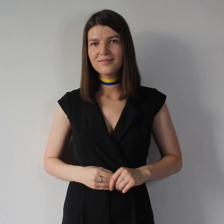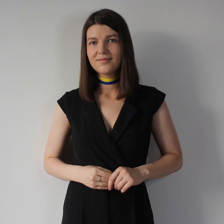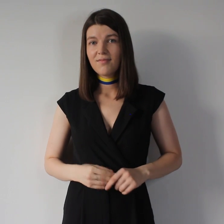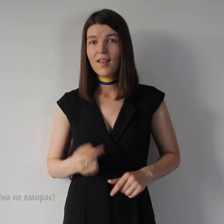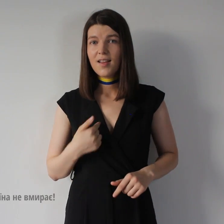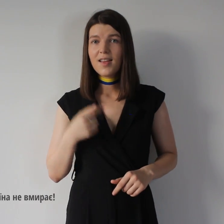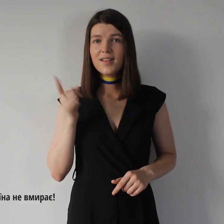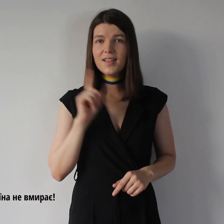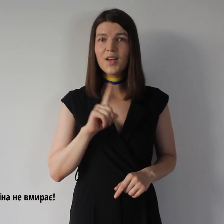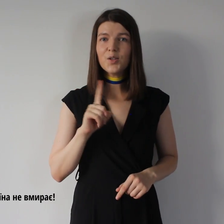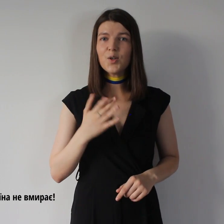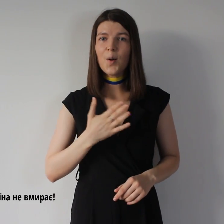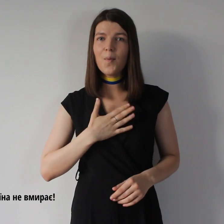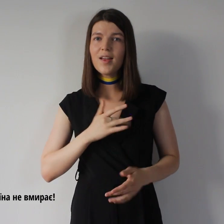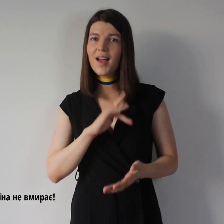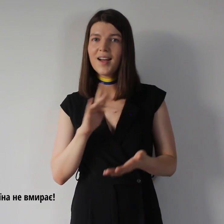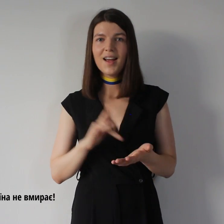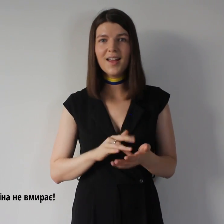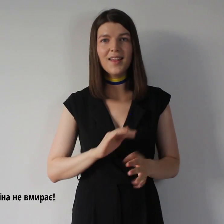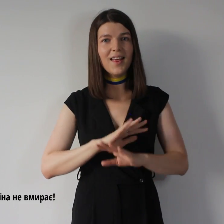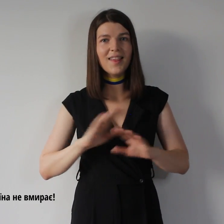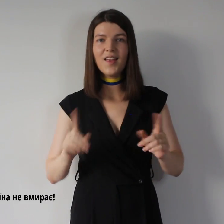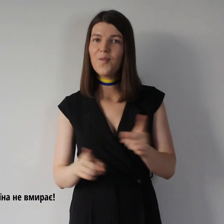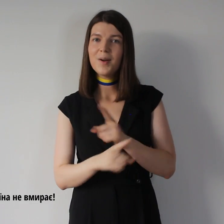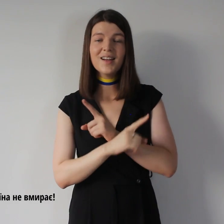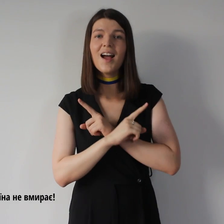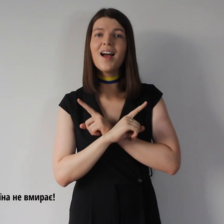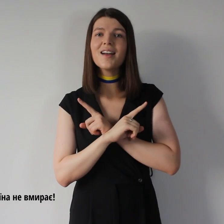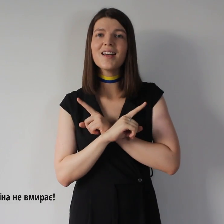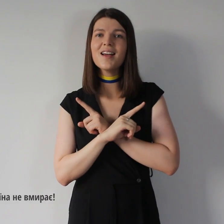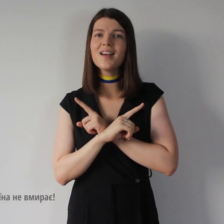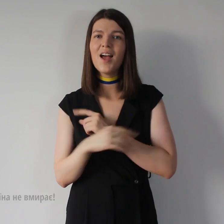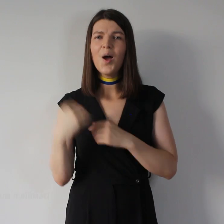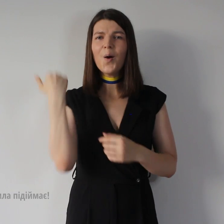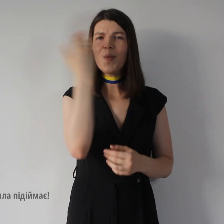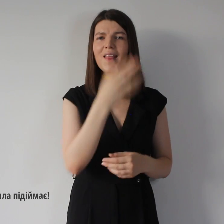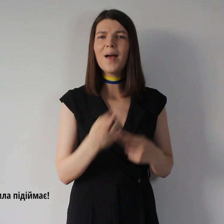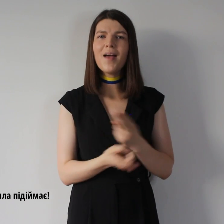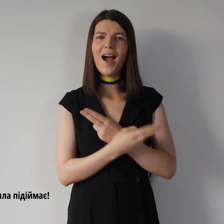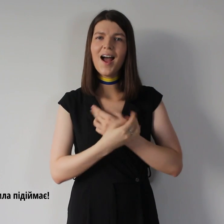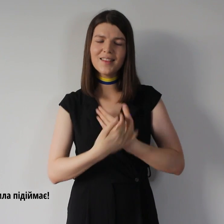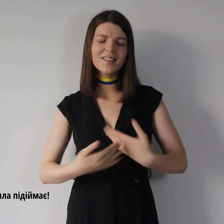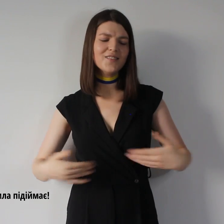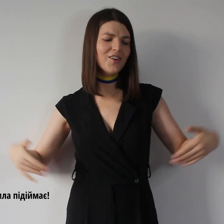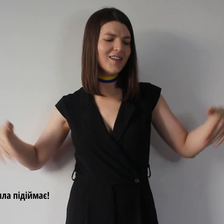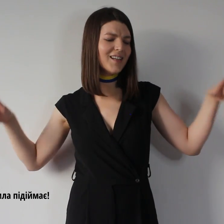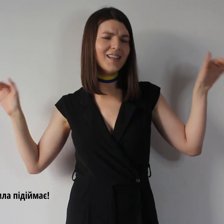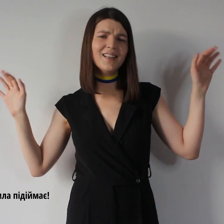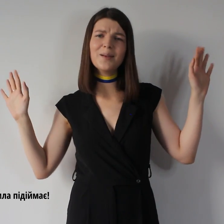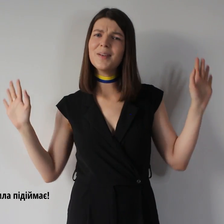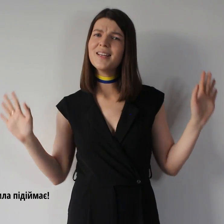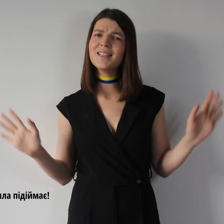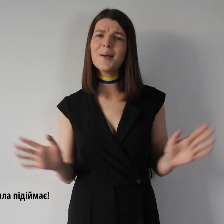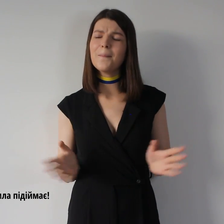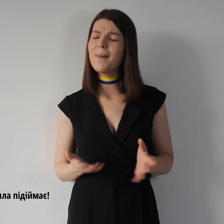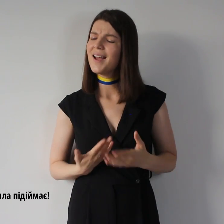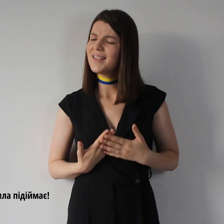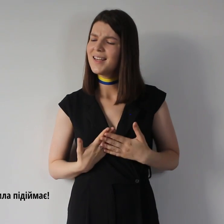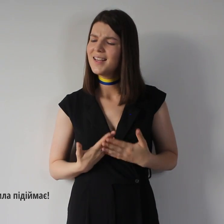Я знаю, що моя країна не вмирає У небі я на свої крила підімає